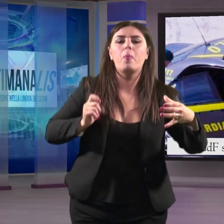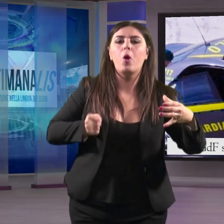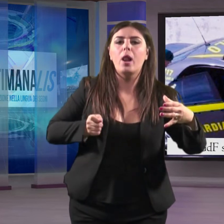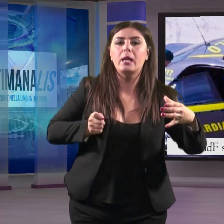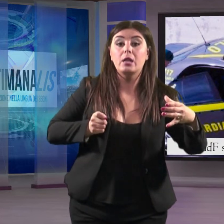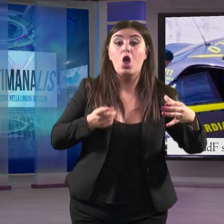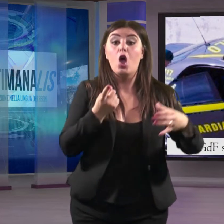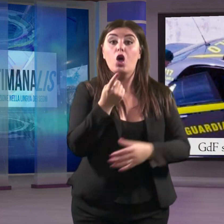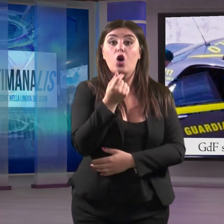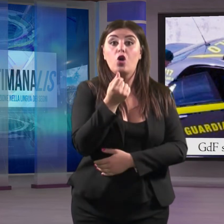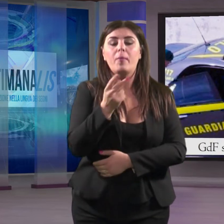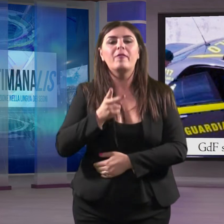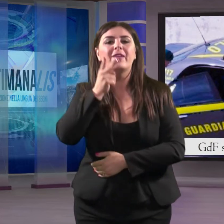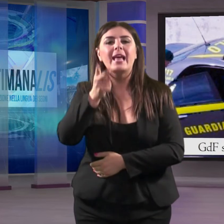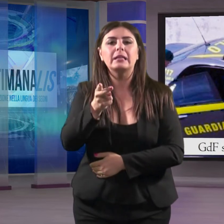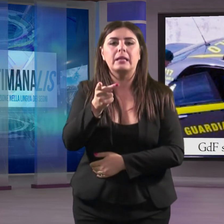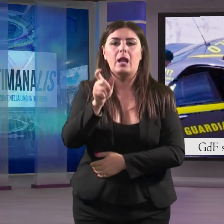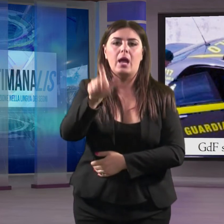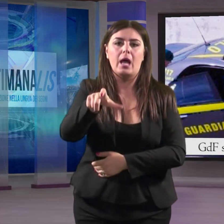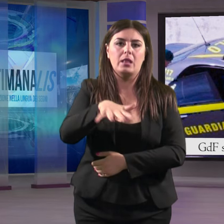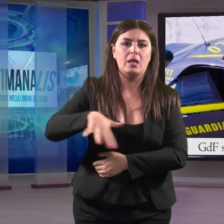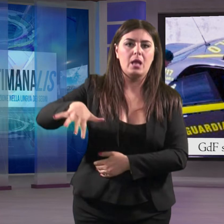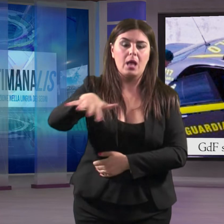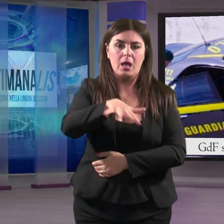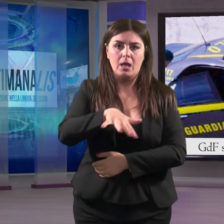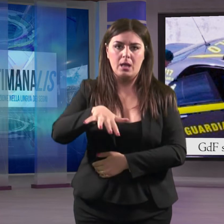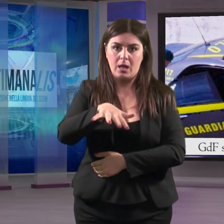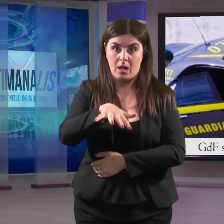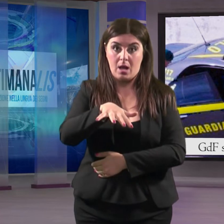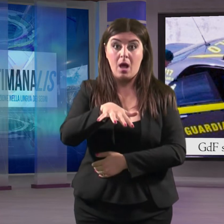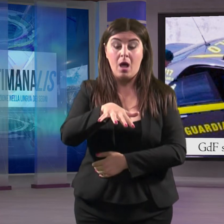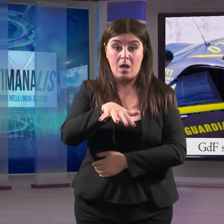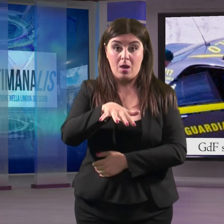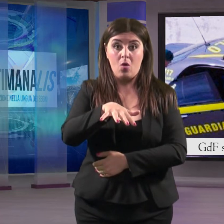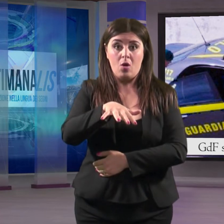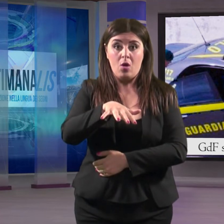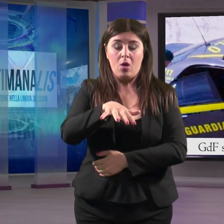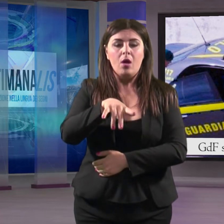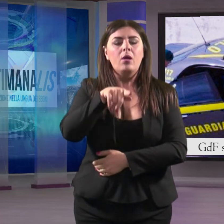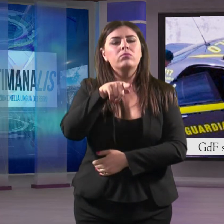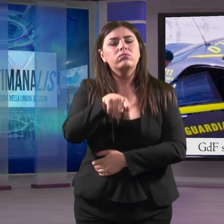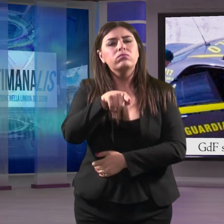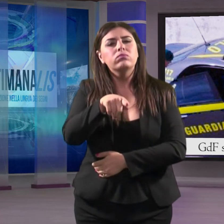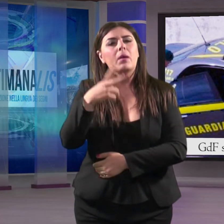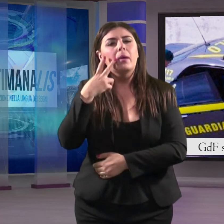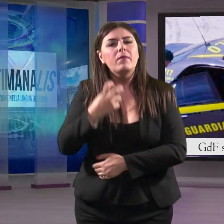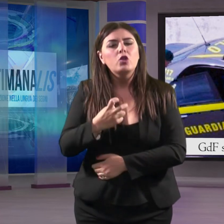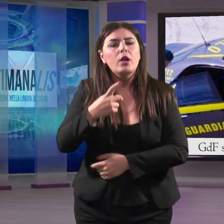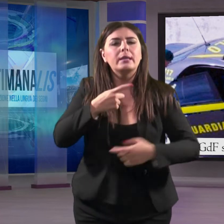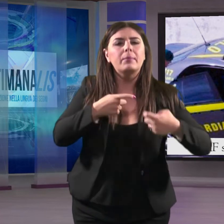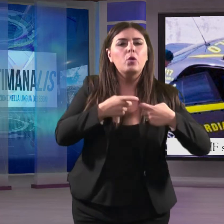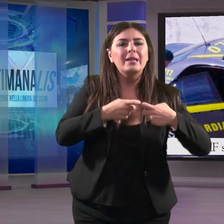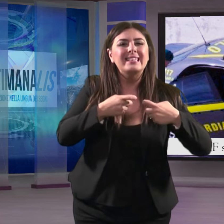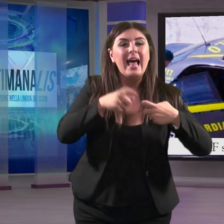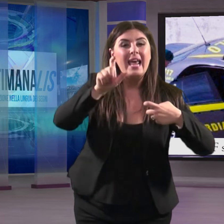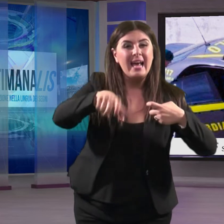economico-finanziaria di Catanzaro. Il provvedimento della sezione misure di prevenzione del Tribunale di